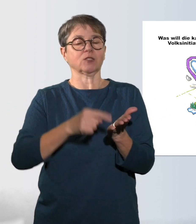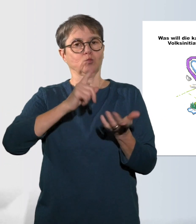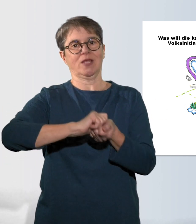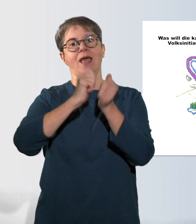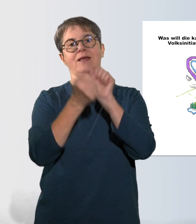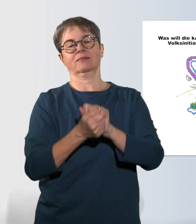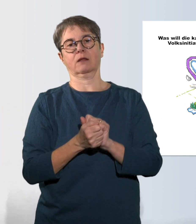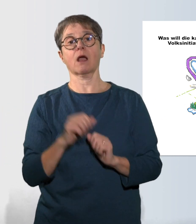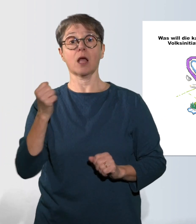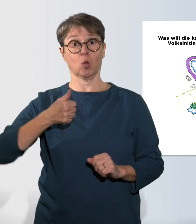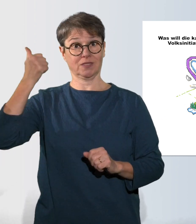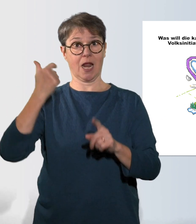lehnen die Volksinitiative ab.